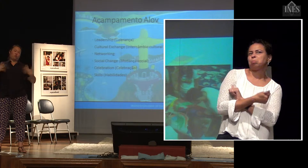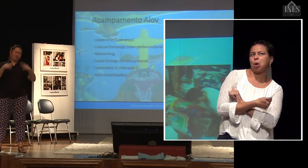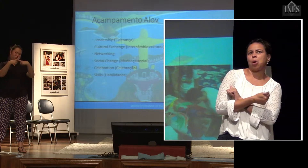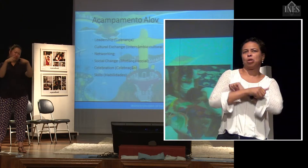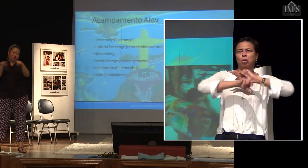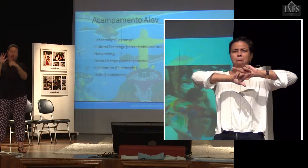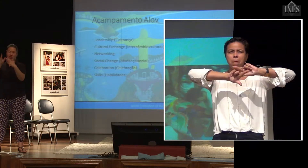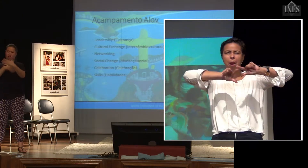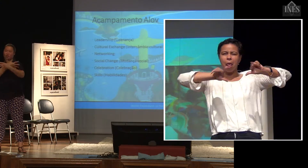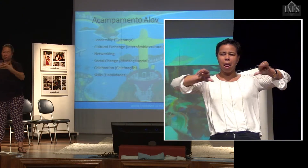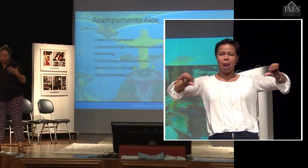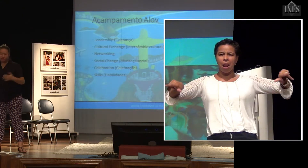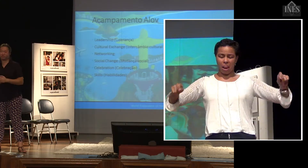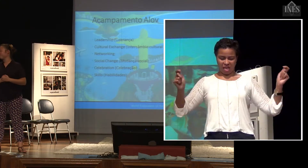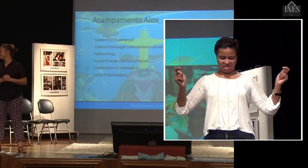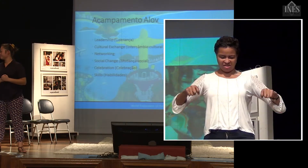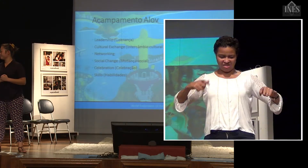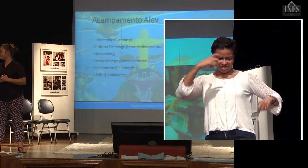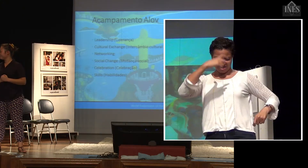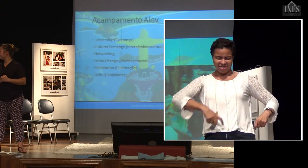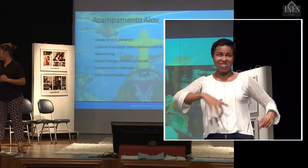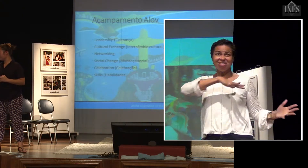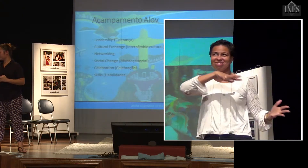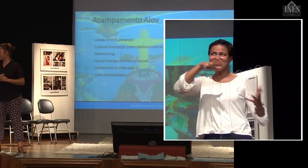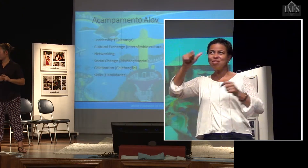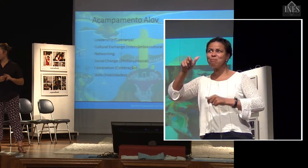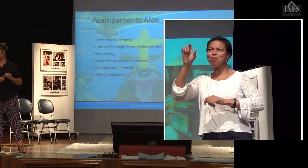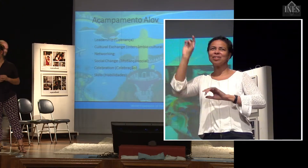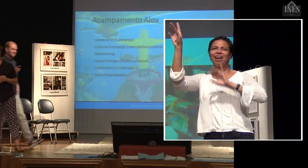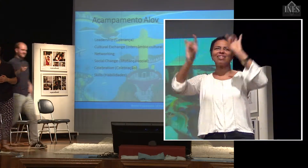diversos talentos delas, em diversos lugares do mundo, possam apresentar esses talentos para o grupo também.